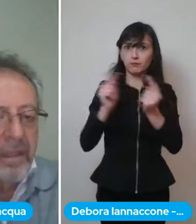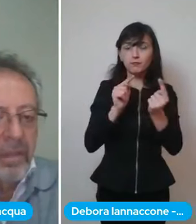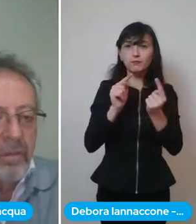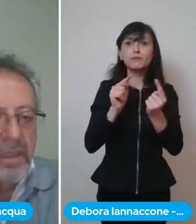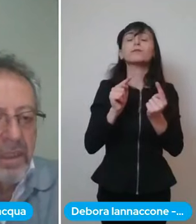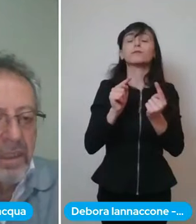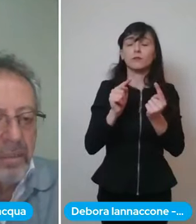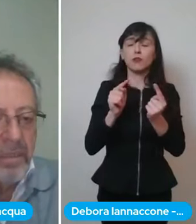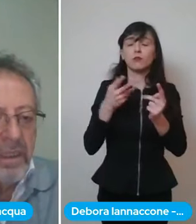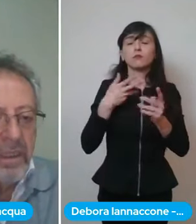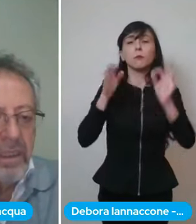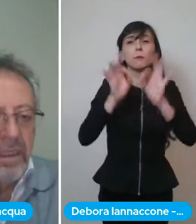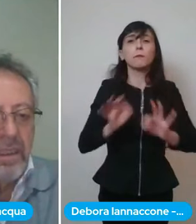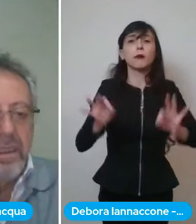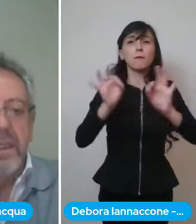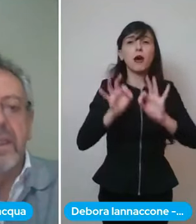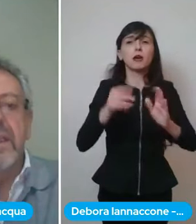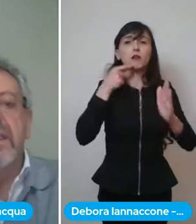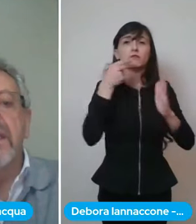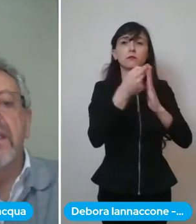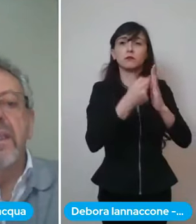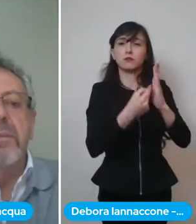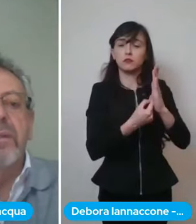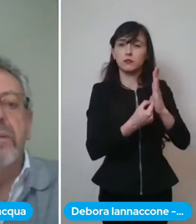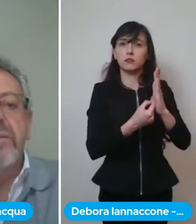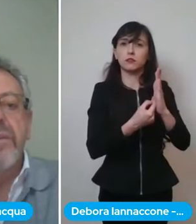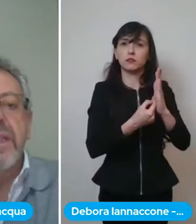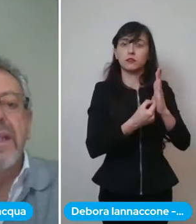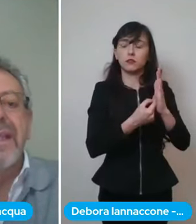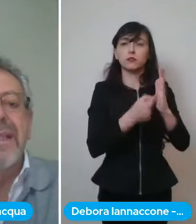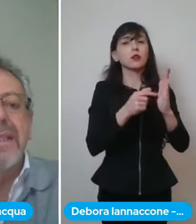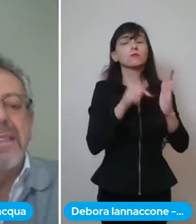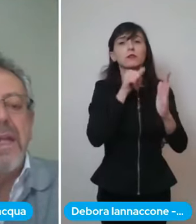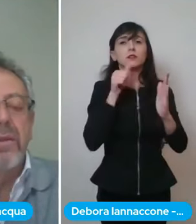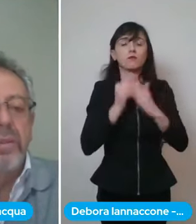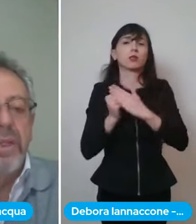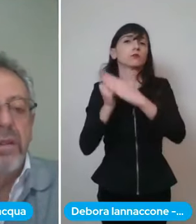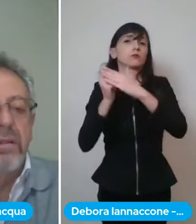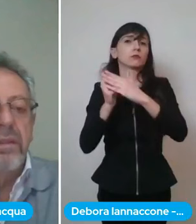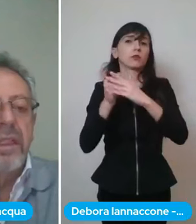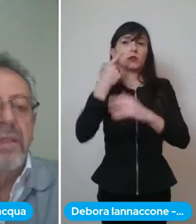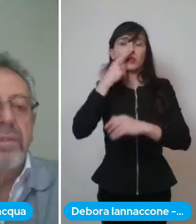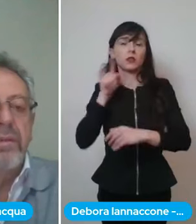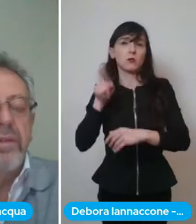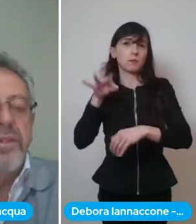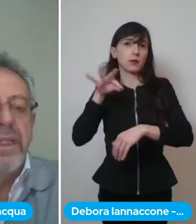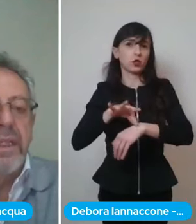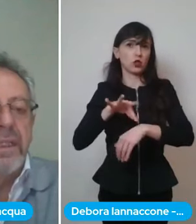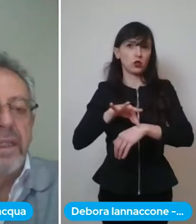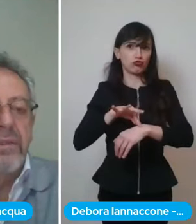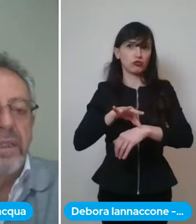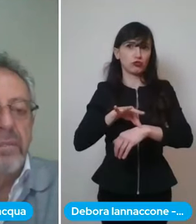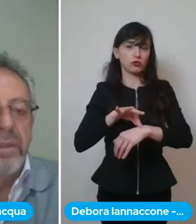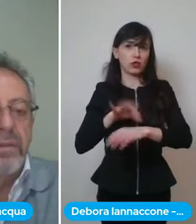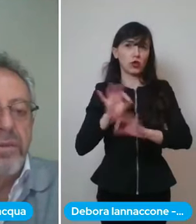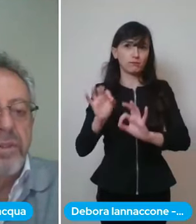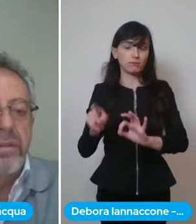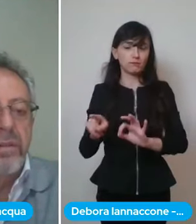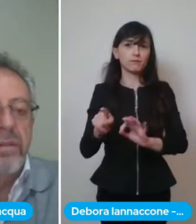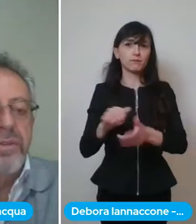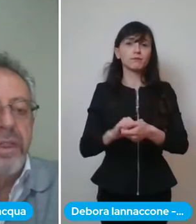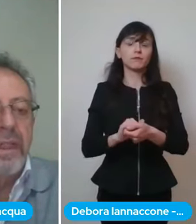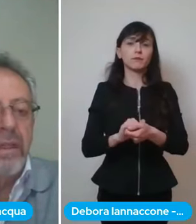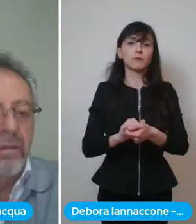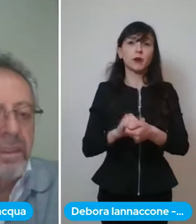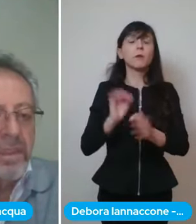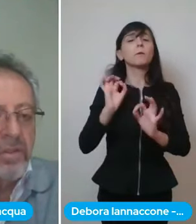soddisfare questi tipi di di patologie iniziando però dalle patologie all'interno delle patologie